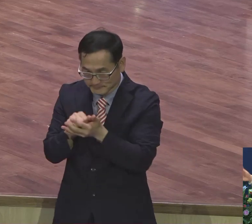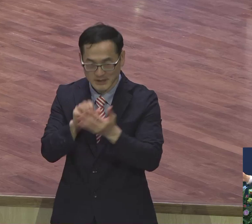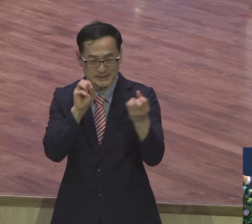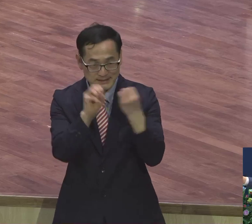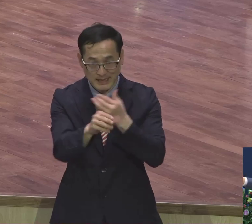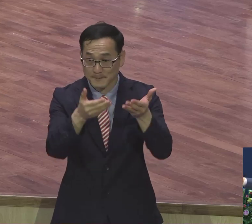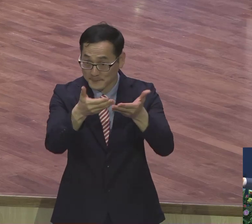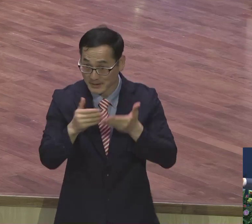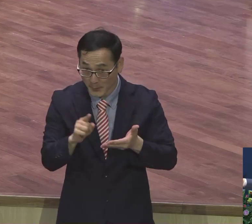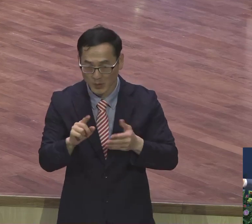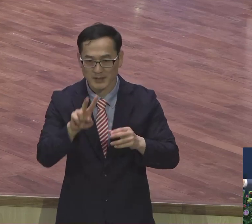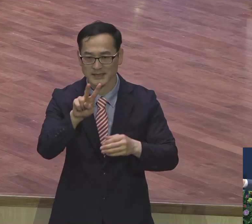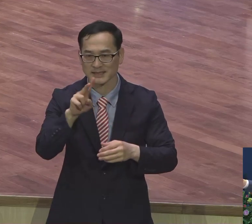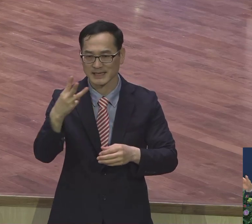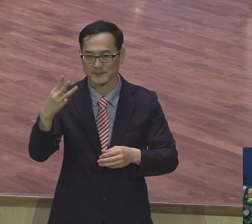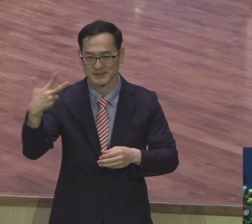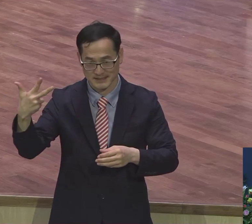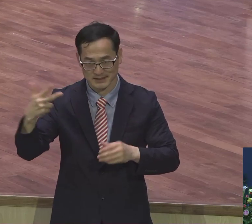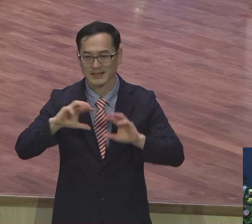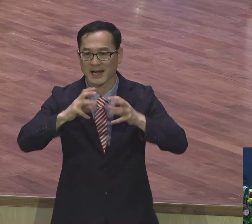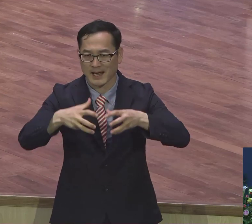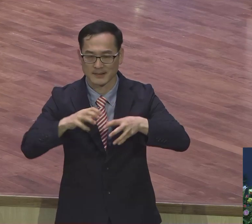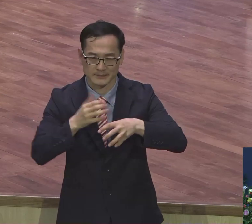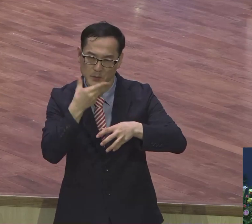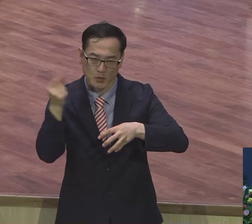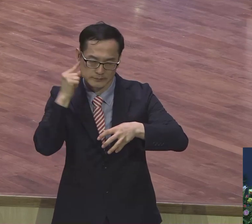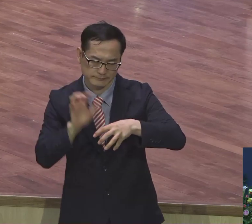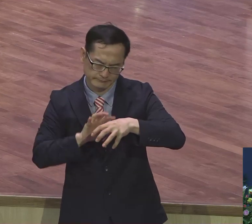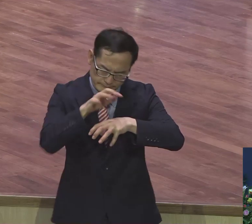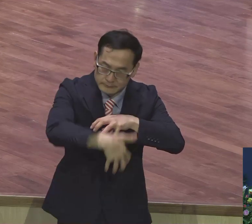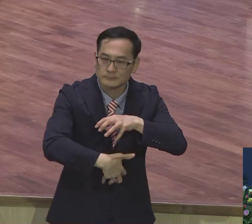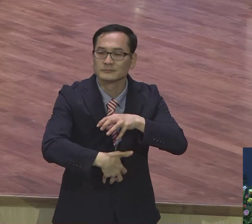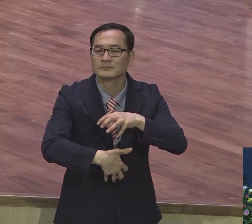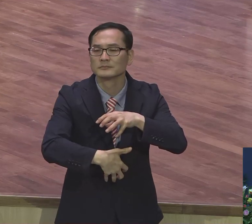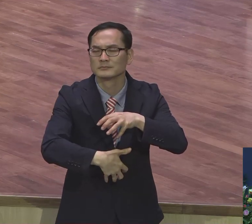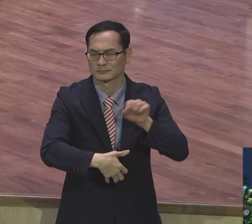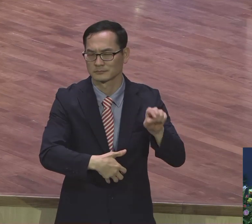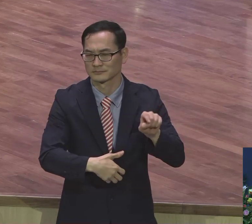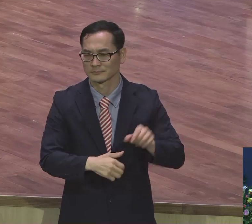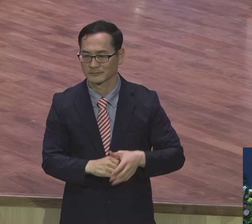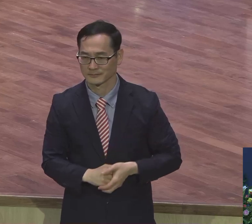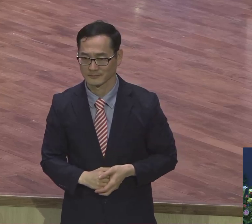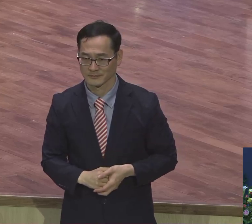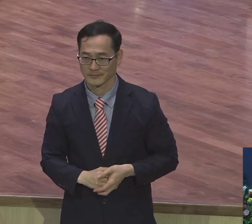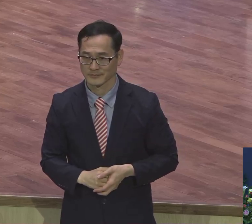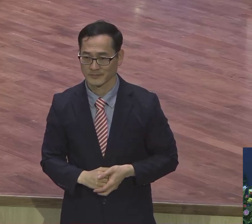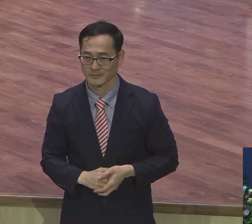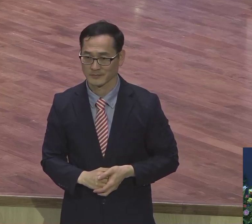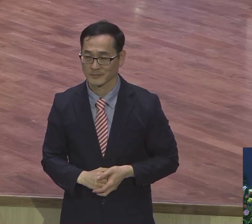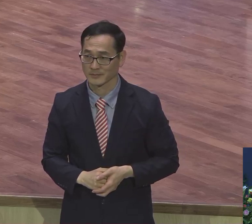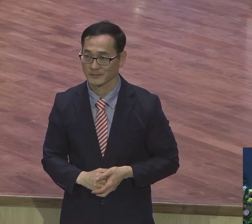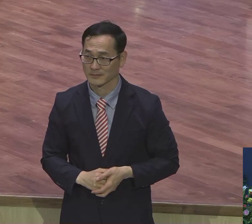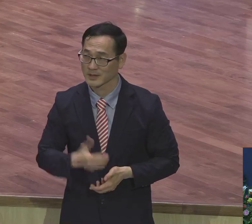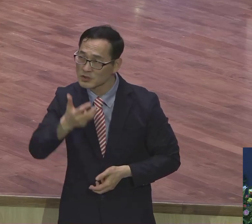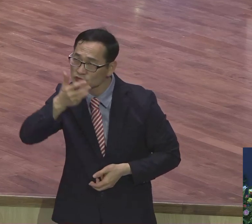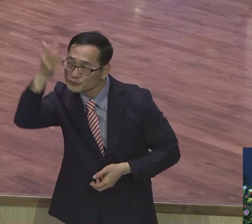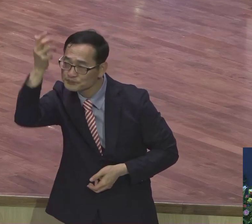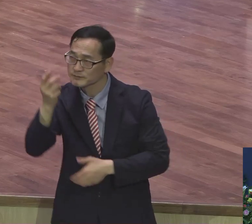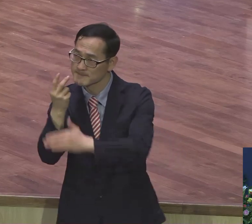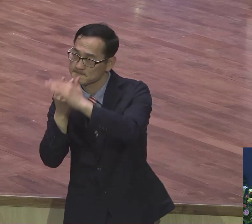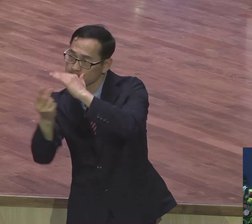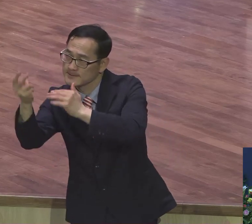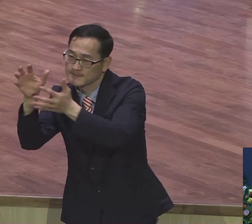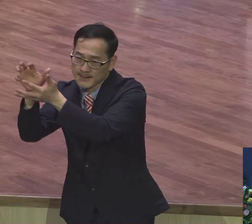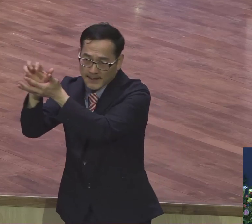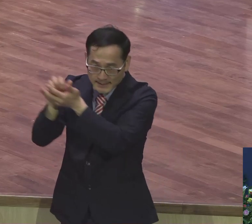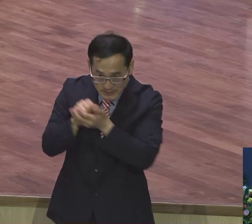되고 안되고는 하나님이 다 하시고. 우리는 이 비전을 가지고. 이 드림 이 꿈을 가지고. 이 언약을 현상